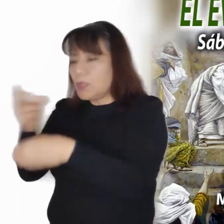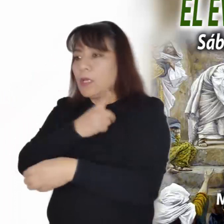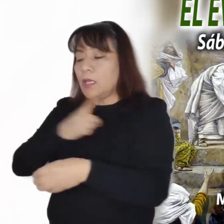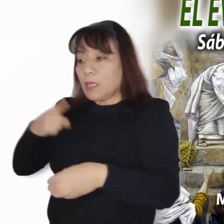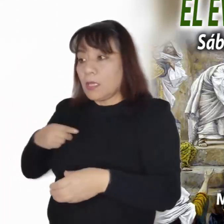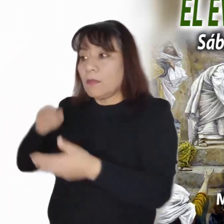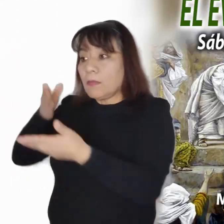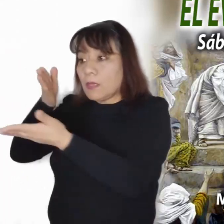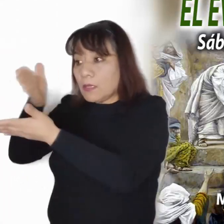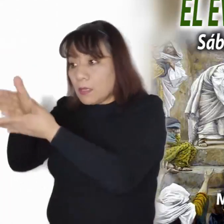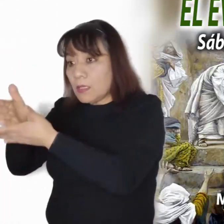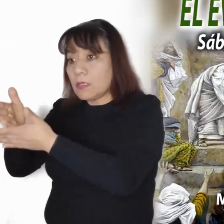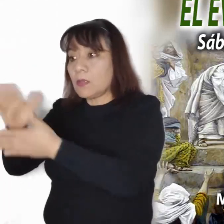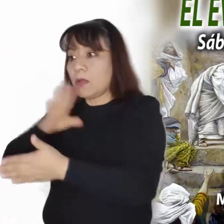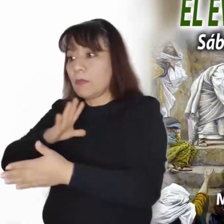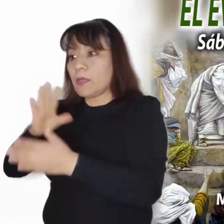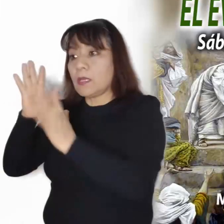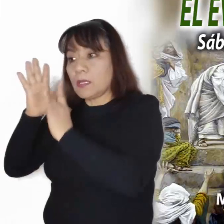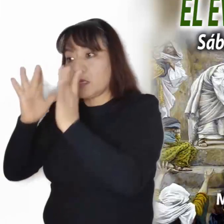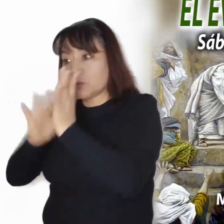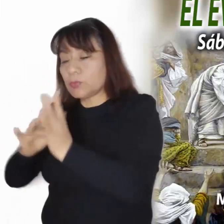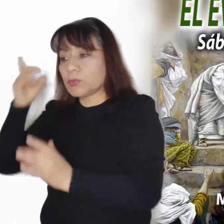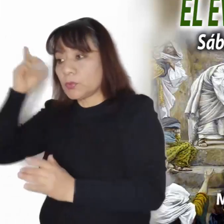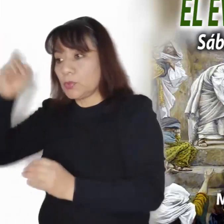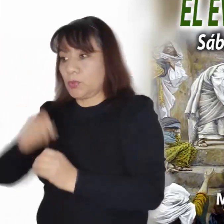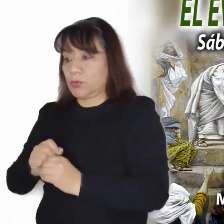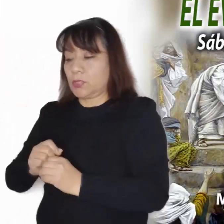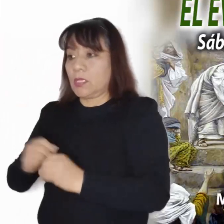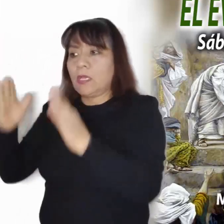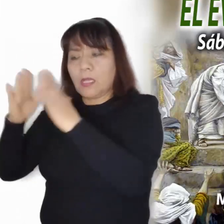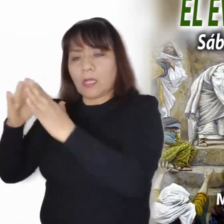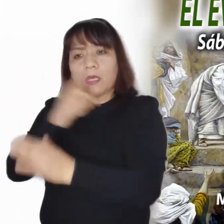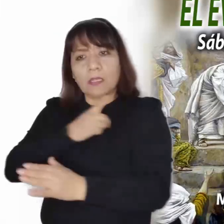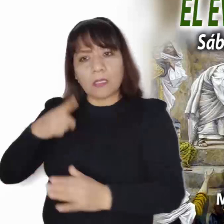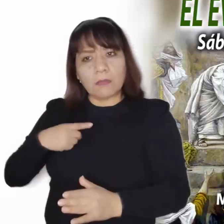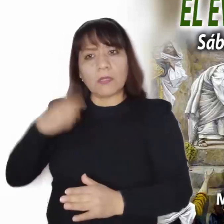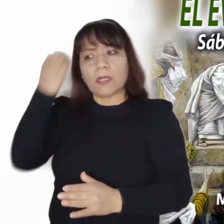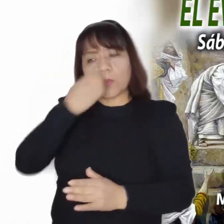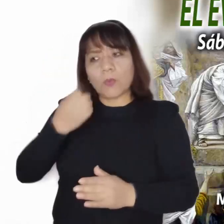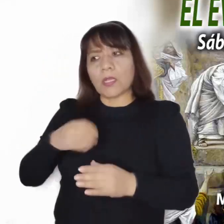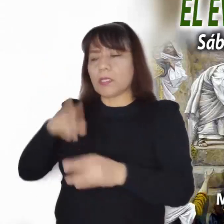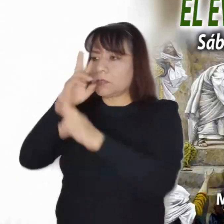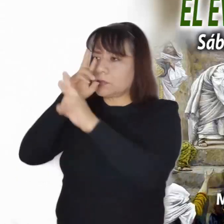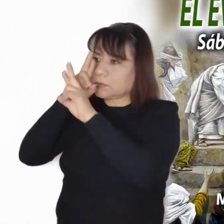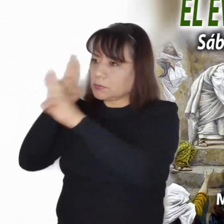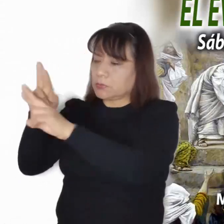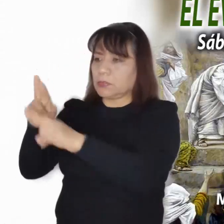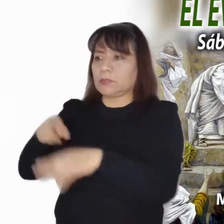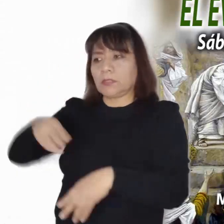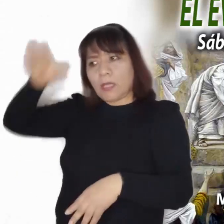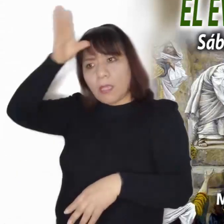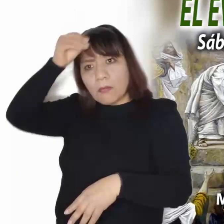Dios. También tendrían que ser escuelas de honradez y de justicia. También tendrían que